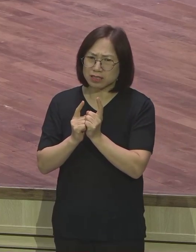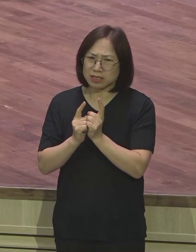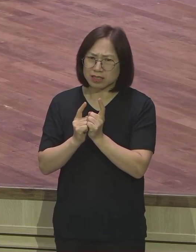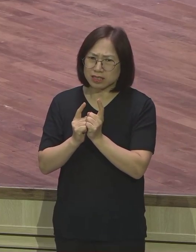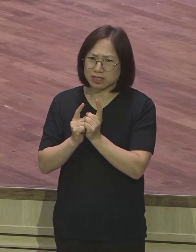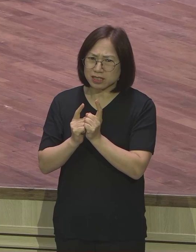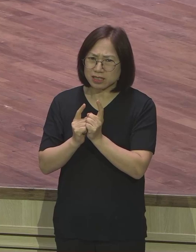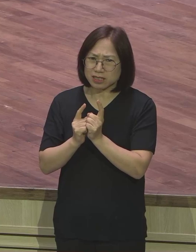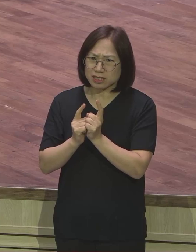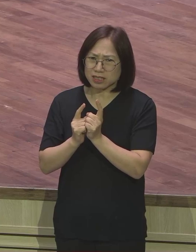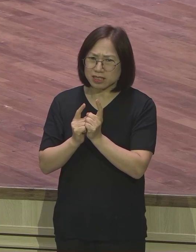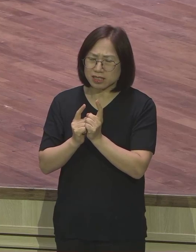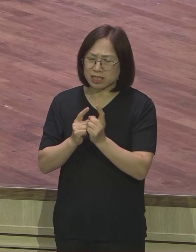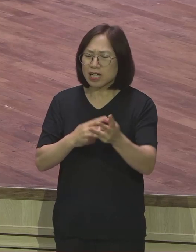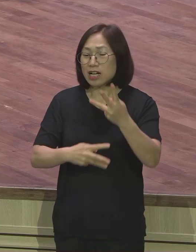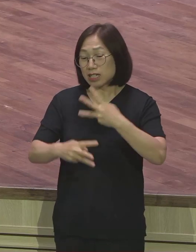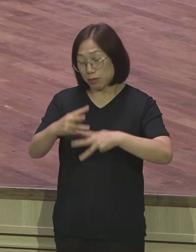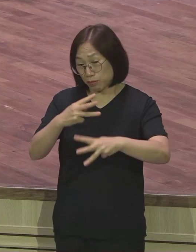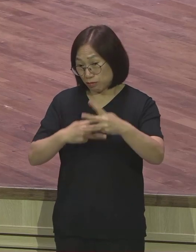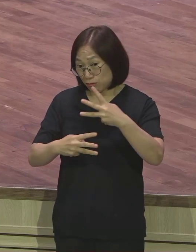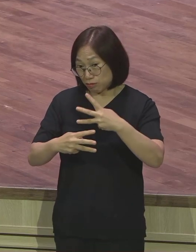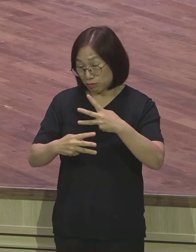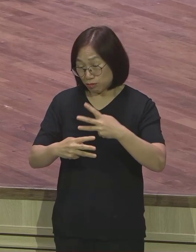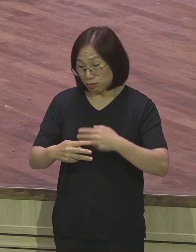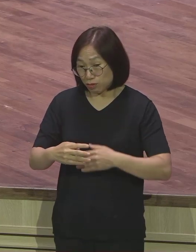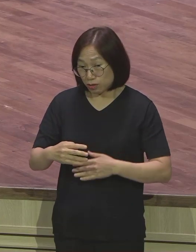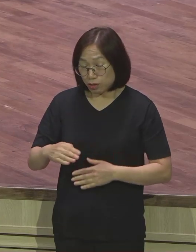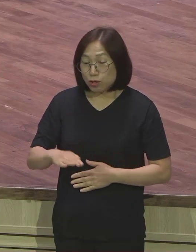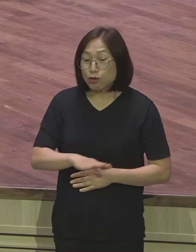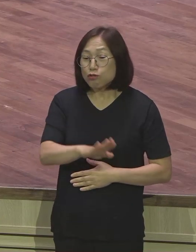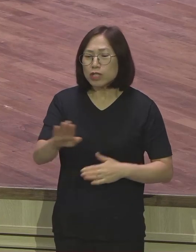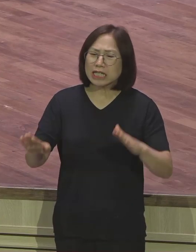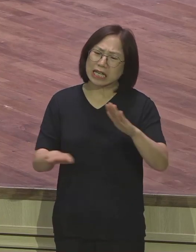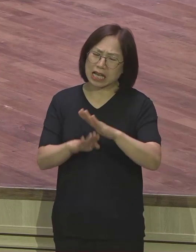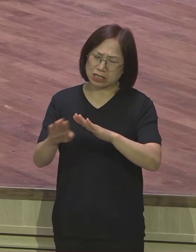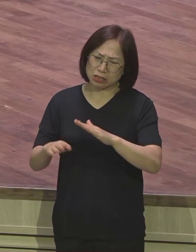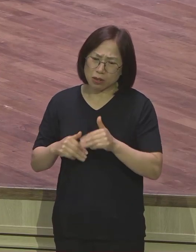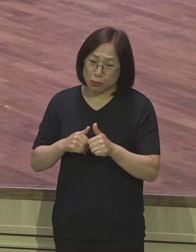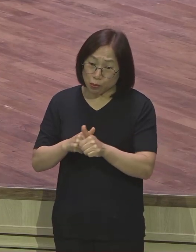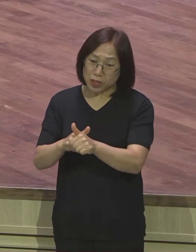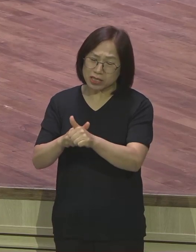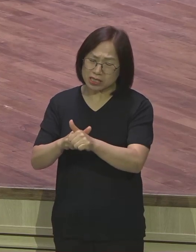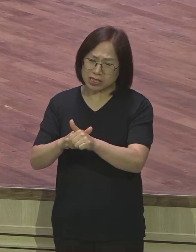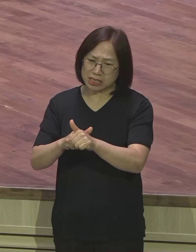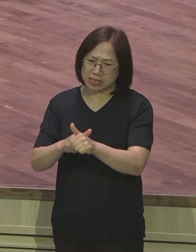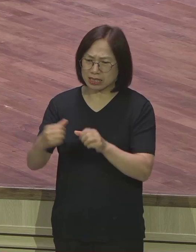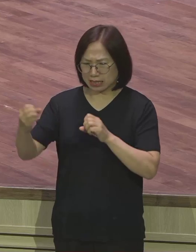이 랩몬트를 왜 우리 가정에 보내주셨는지 답을 얻게 되었습니다